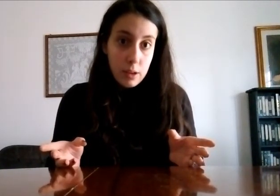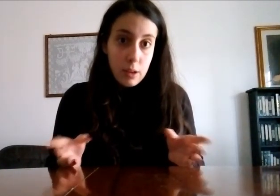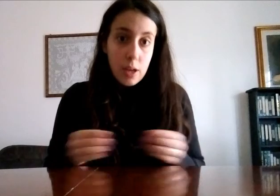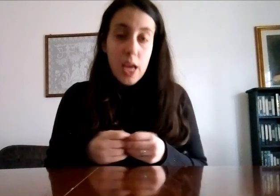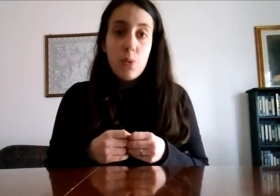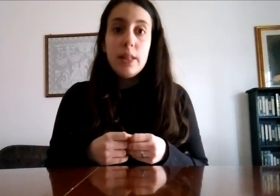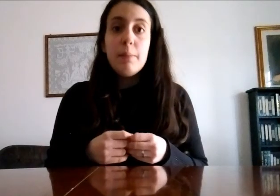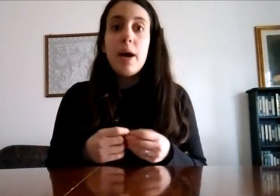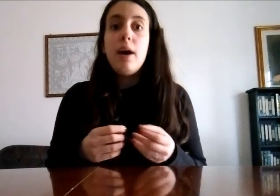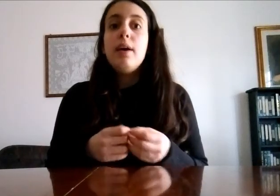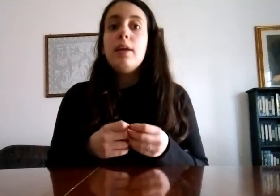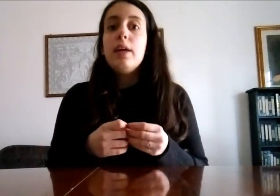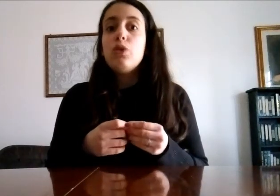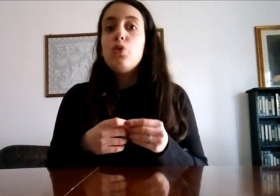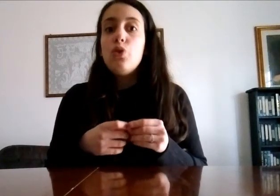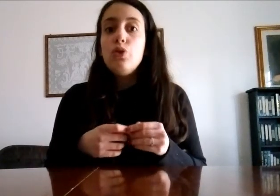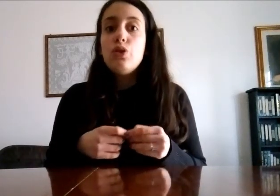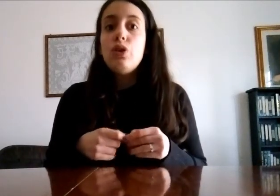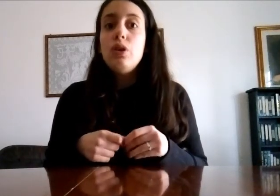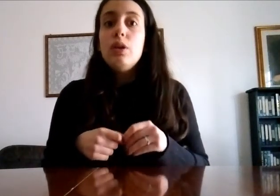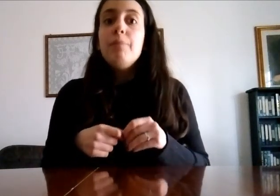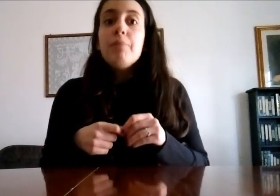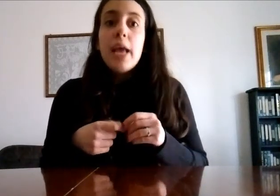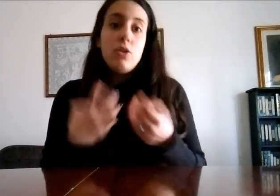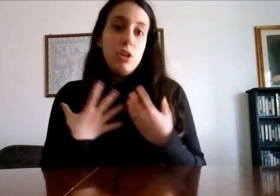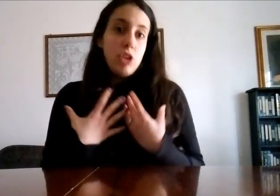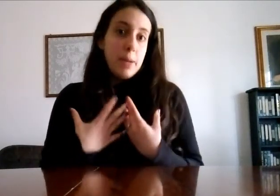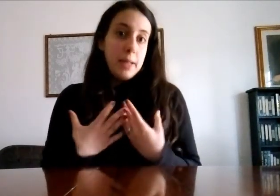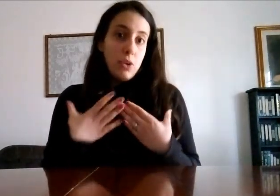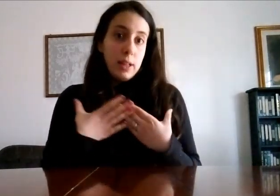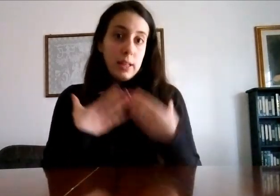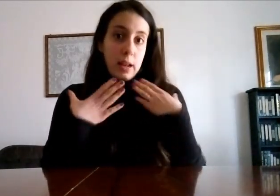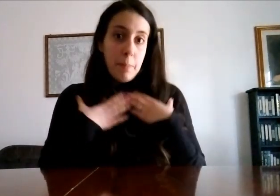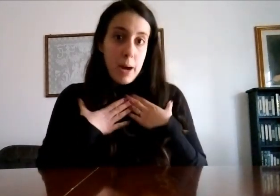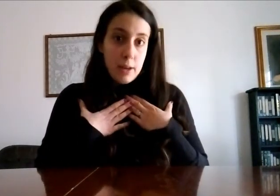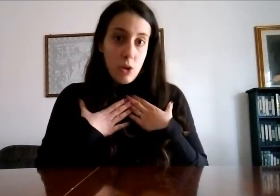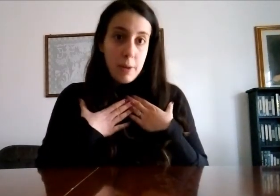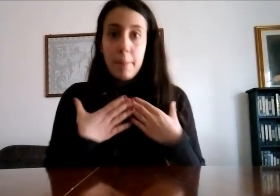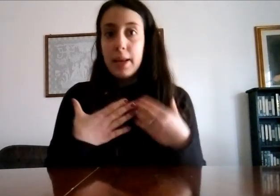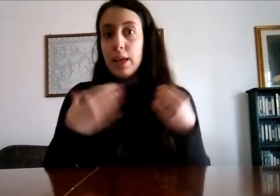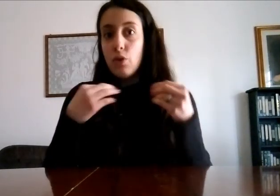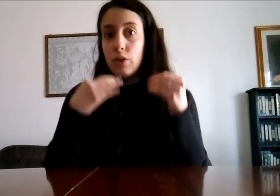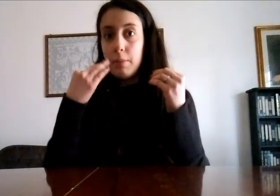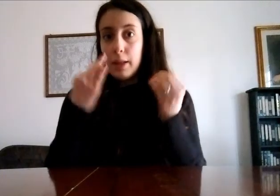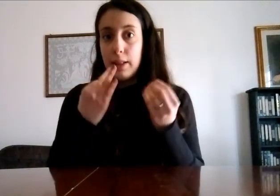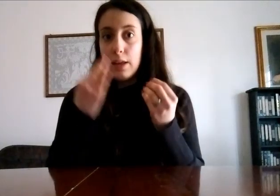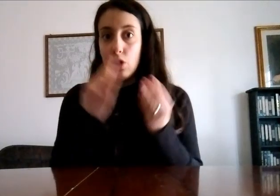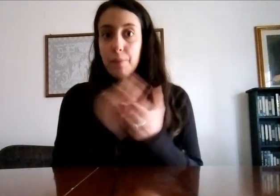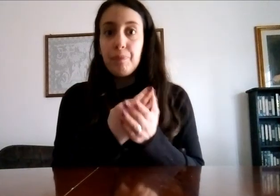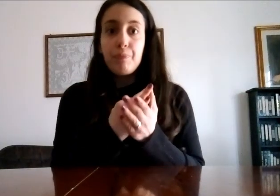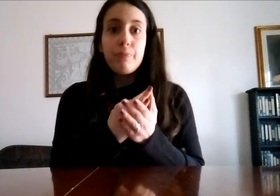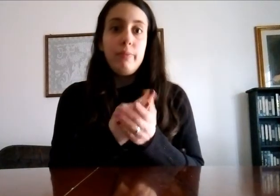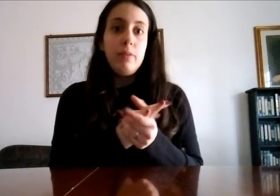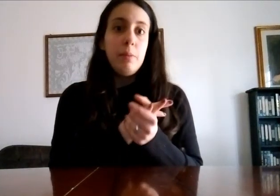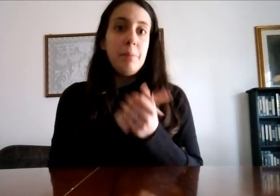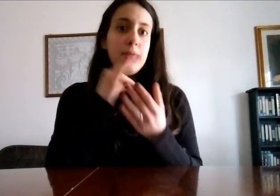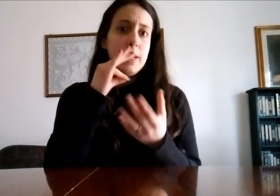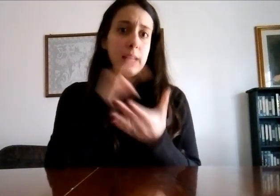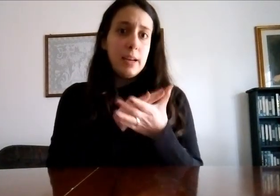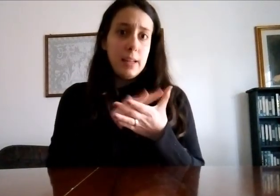e quindi mi ha richiato contro e io sinceramente sono entrata nel panico perché per chi non lo sapesse io per 20 anni